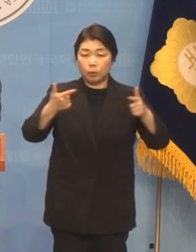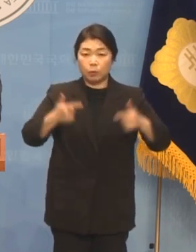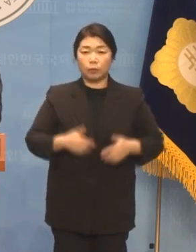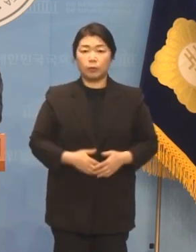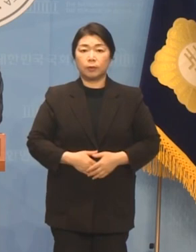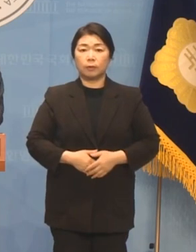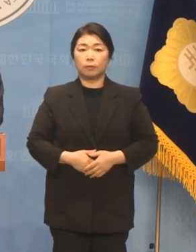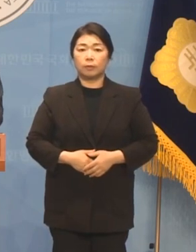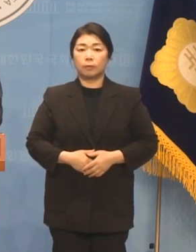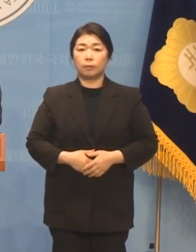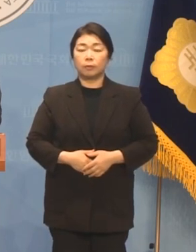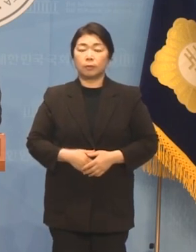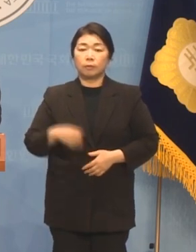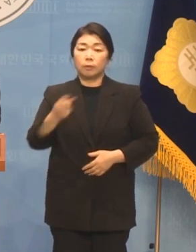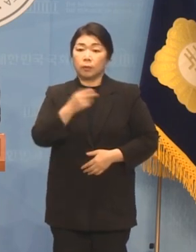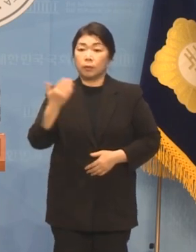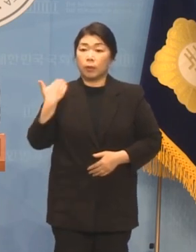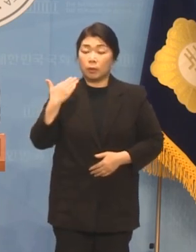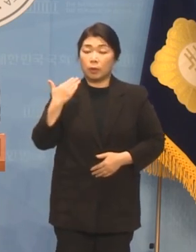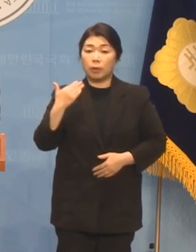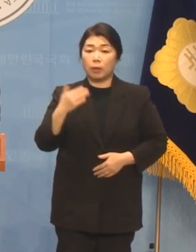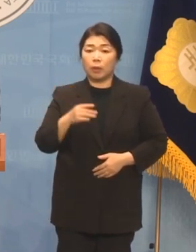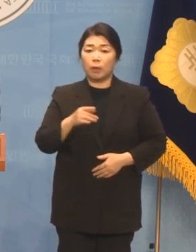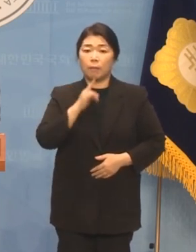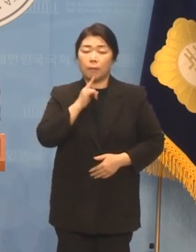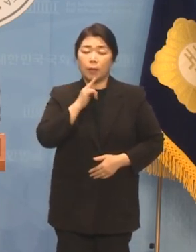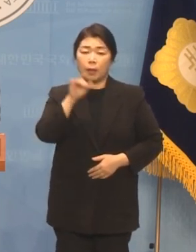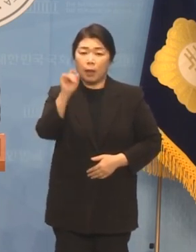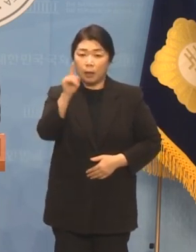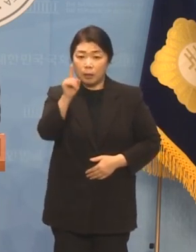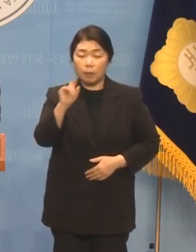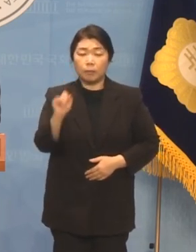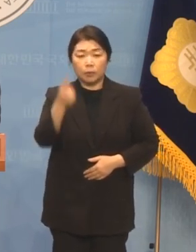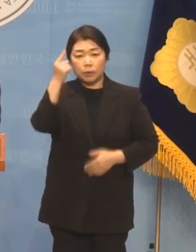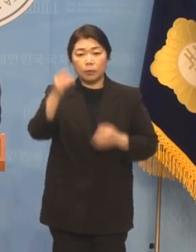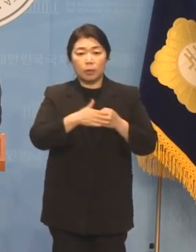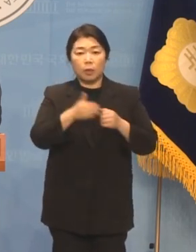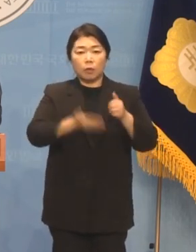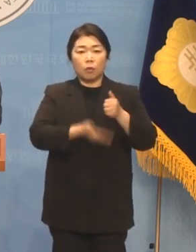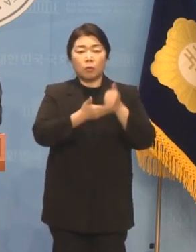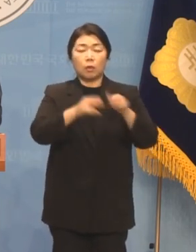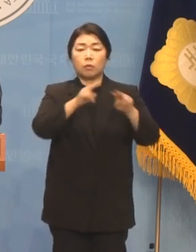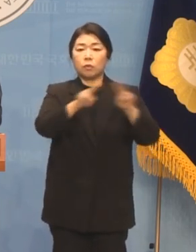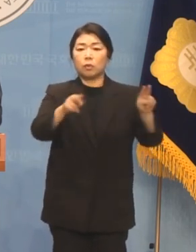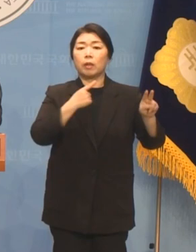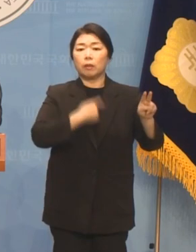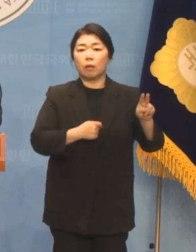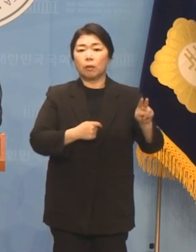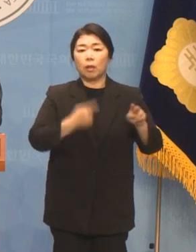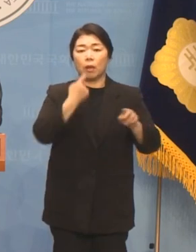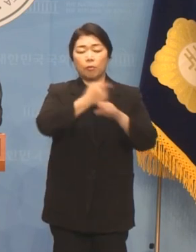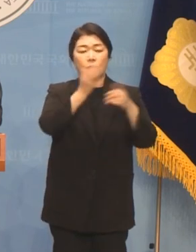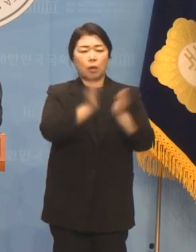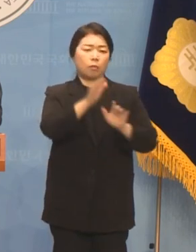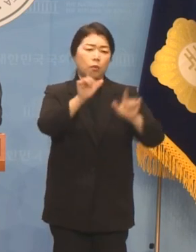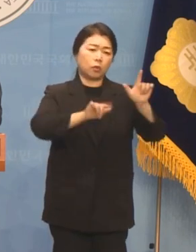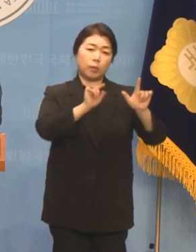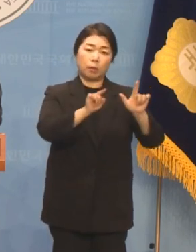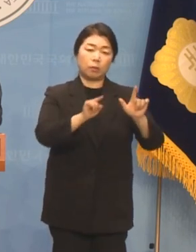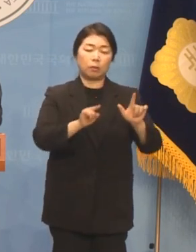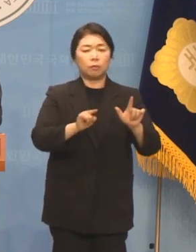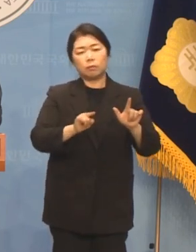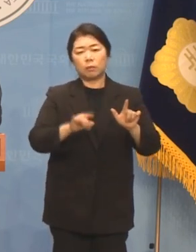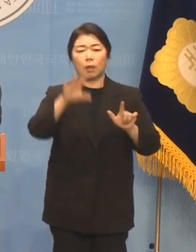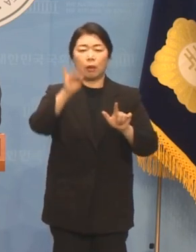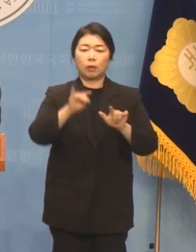최근에 실언 한마디에 공천을 취소하는 민주당의 모습과는 전혀